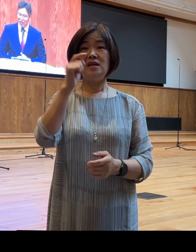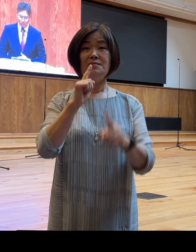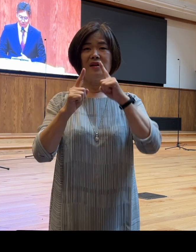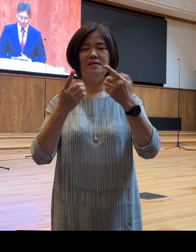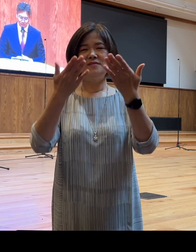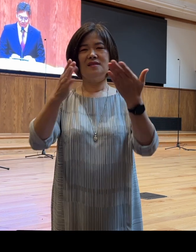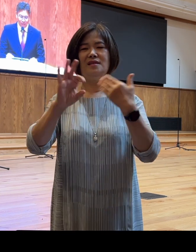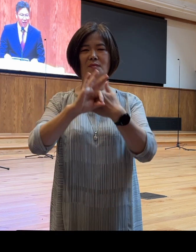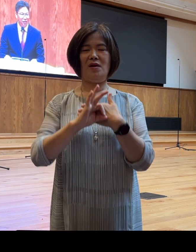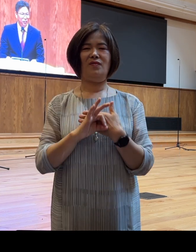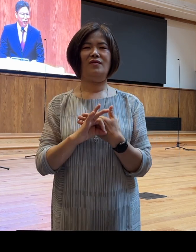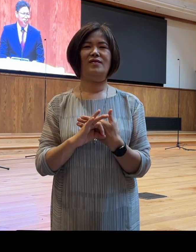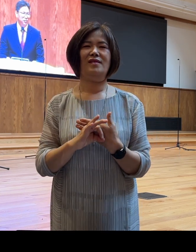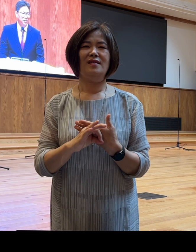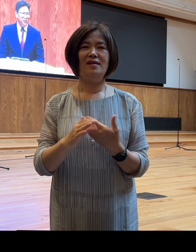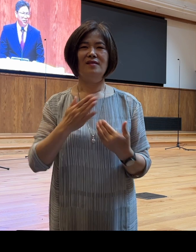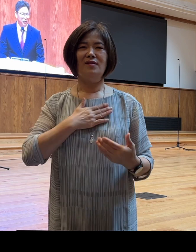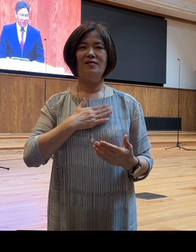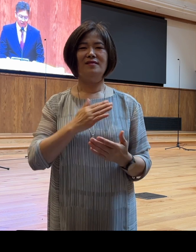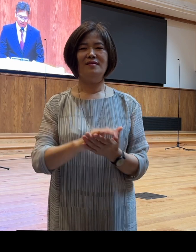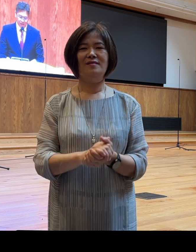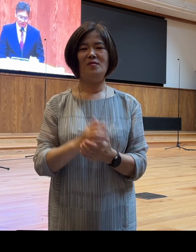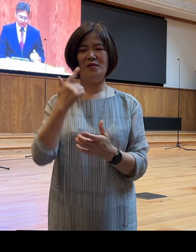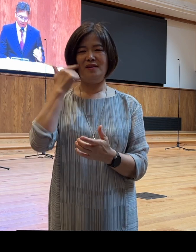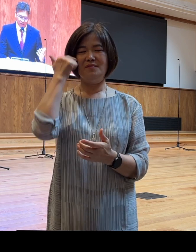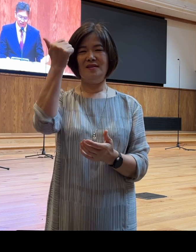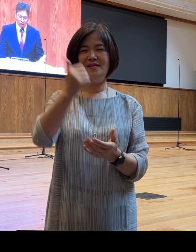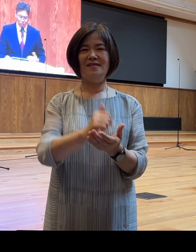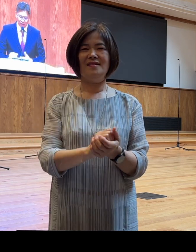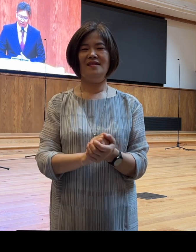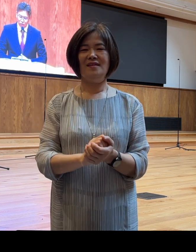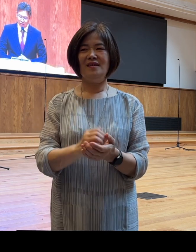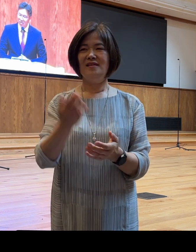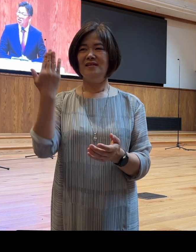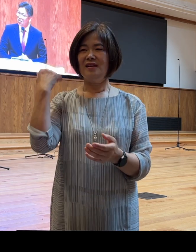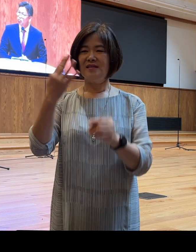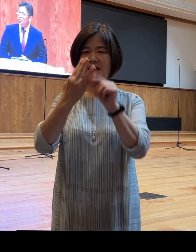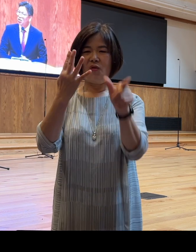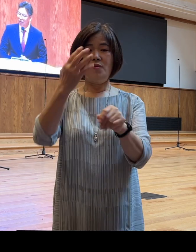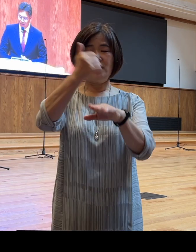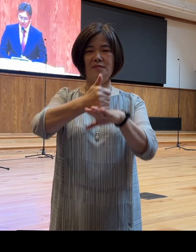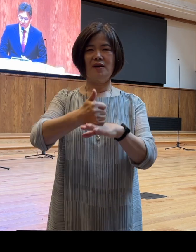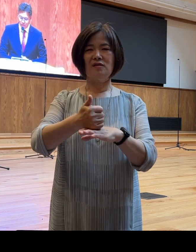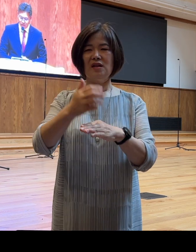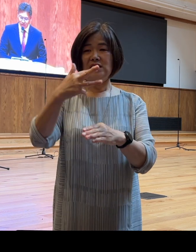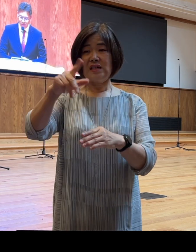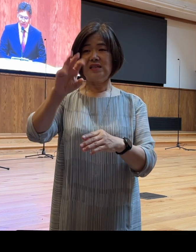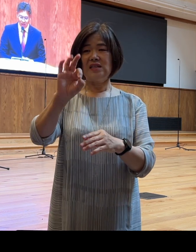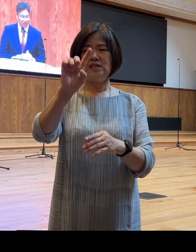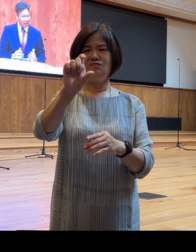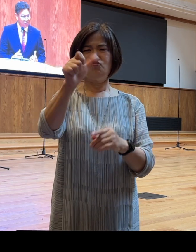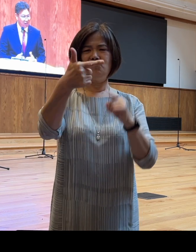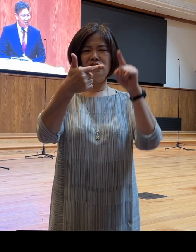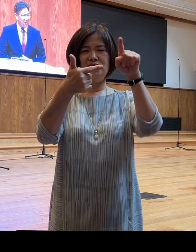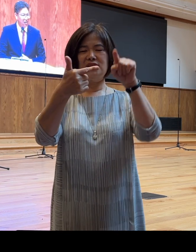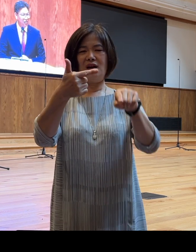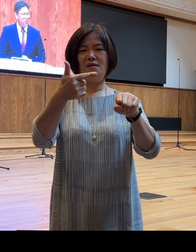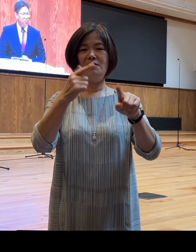저는 지난 4월 마지막 주에 창세기 16장의 말씀을 통해서 길을 잃은 당신에게 라는 제목으로